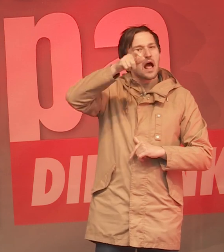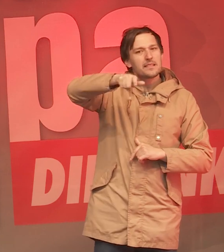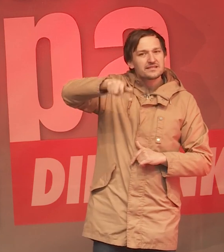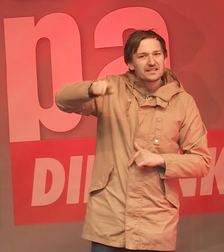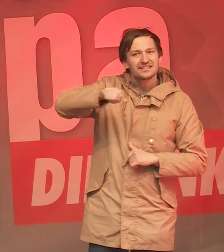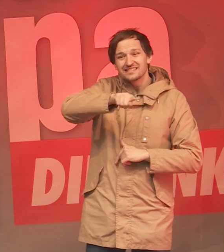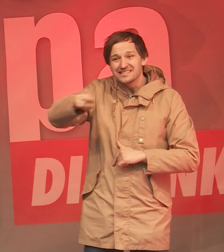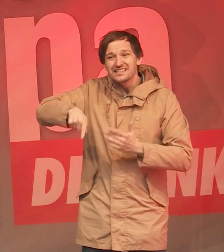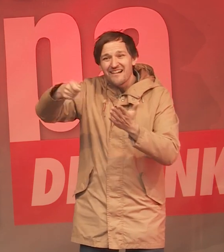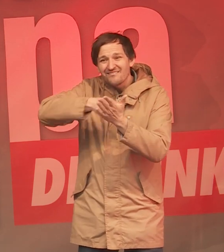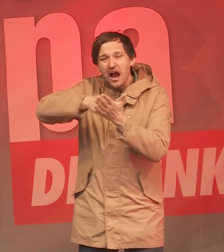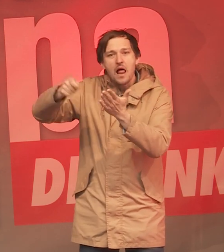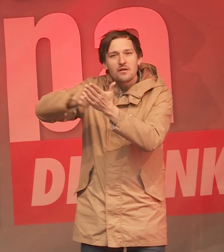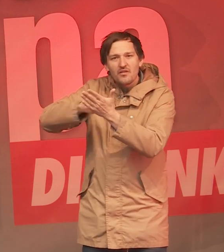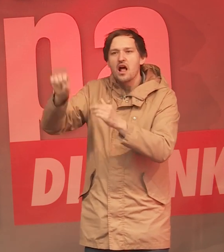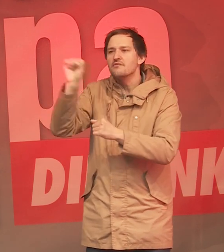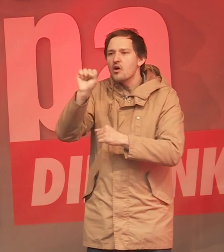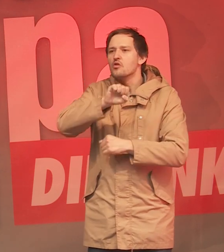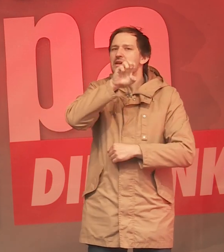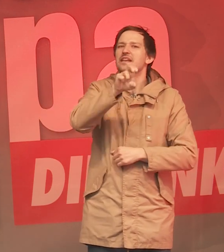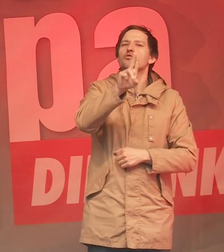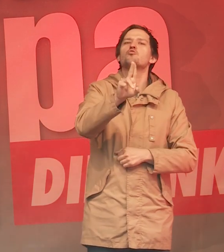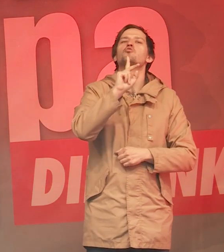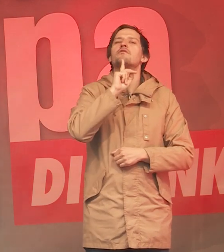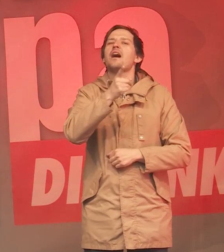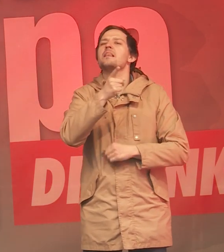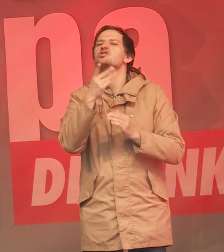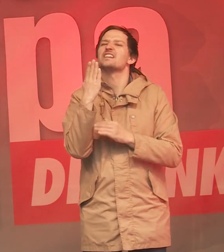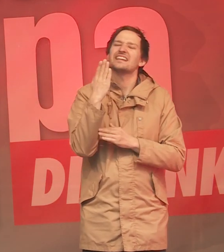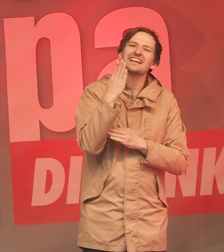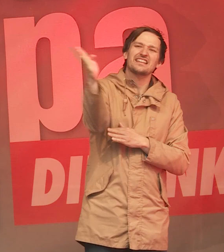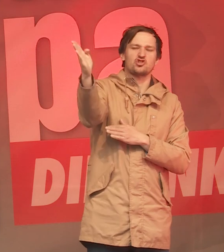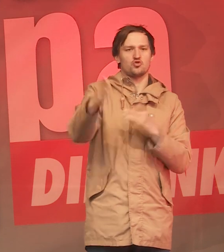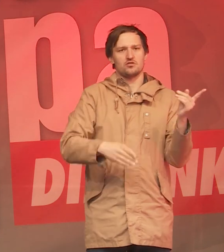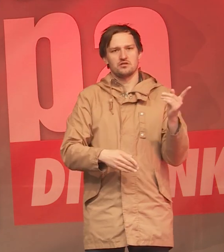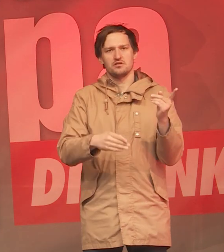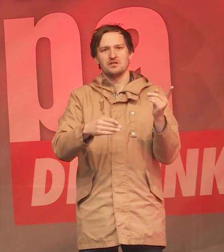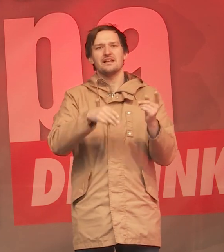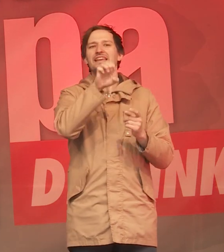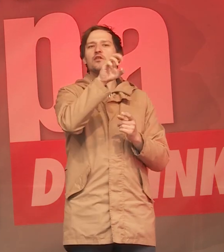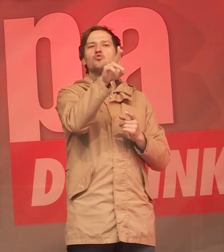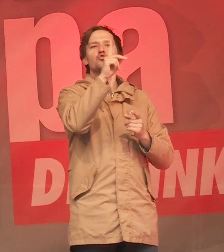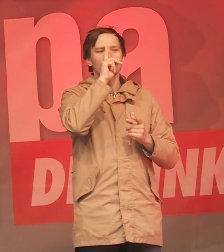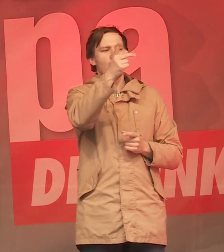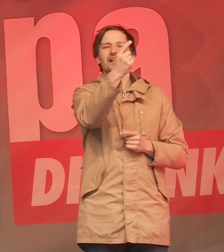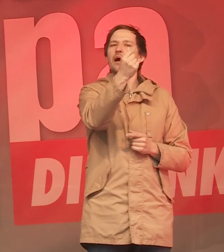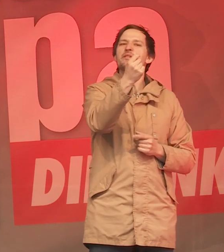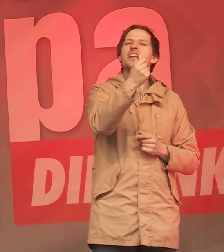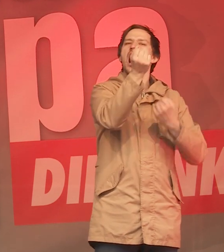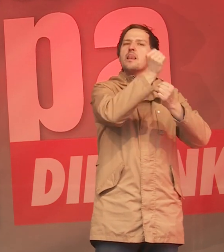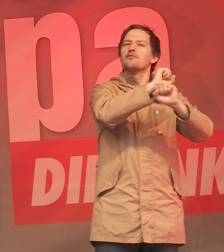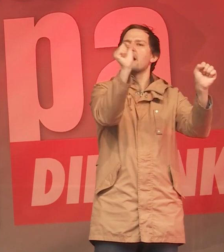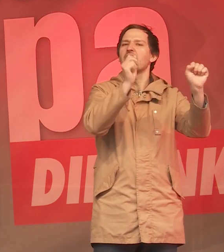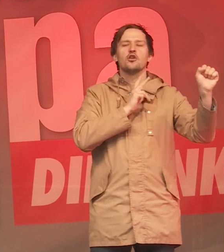gewählt, weil sich die EU in eine falsche Richtung entwickelt, weil in dieser EU eben die Freiheit des Kapitals mehr wert ist